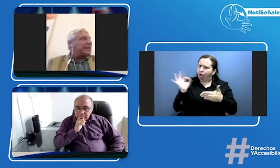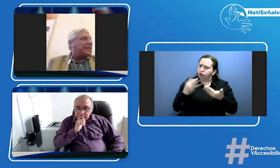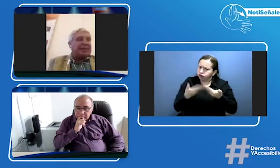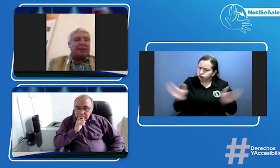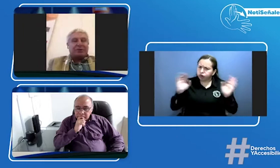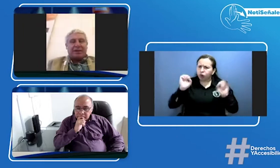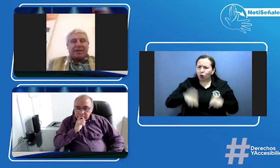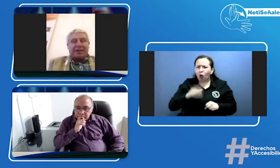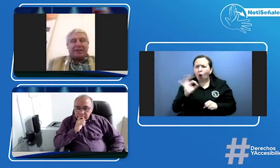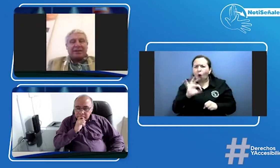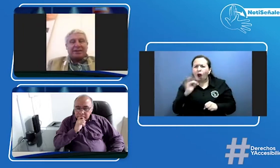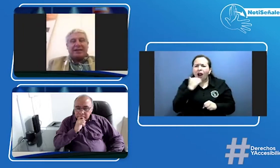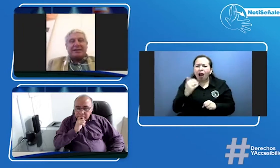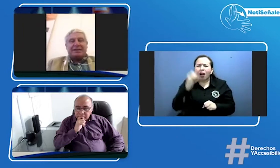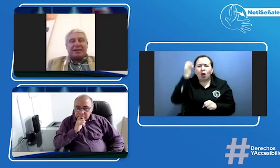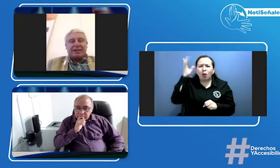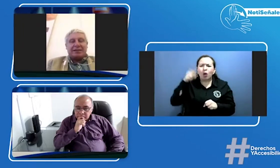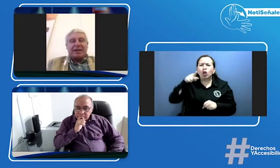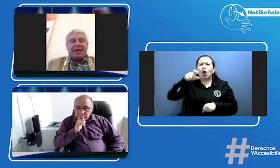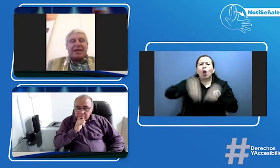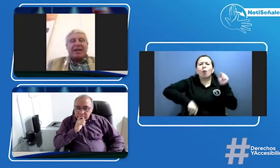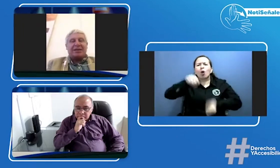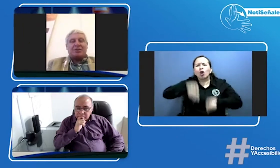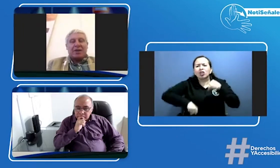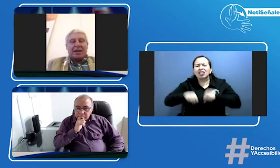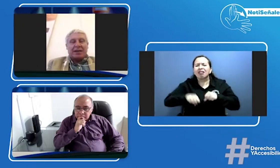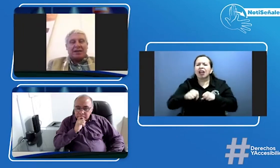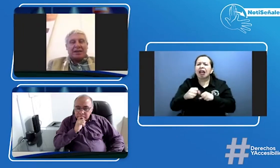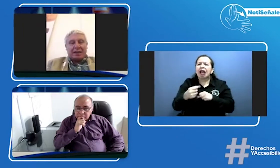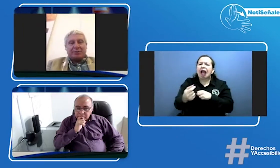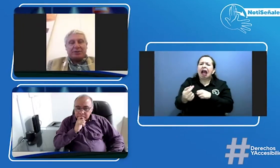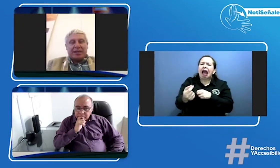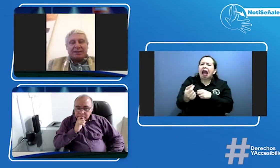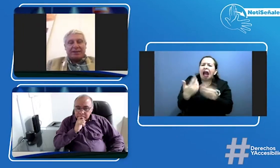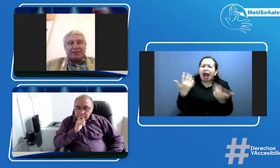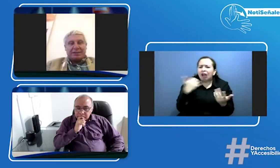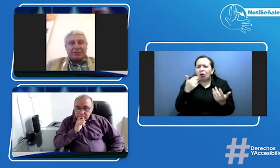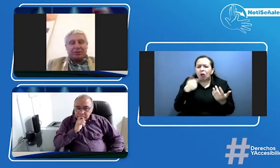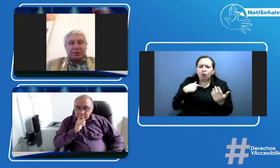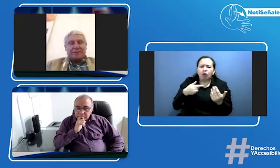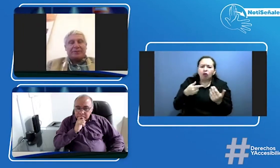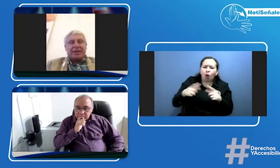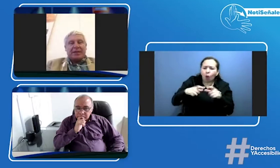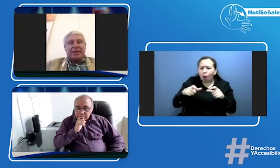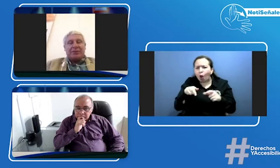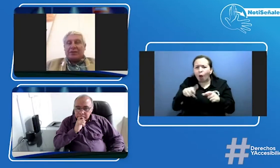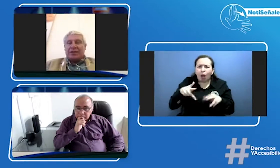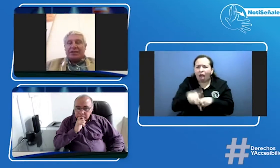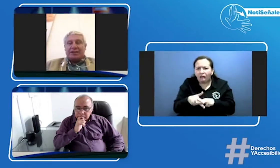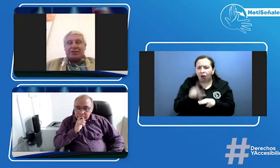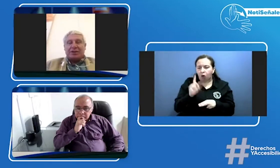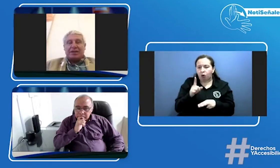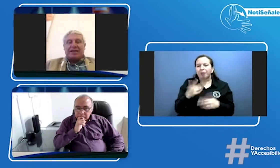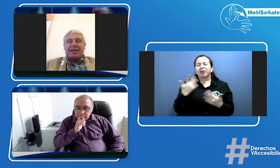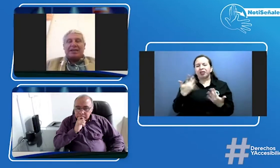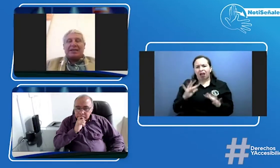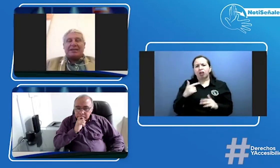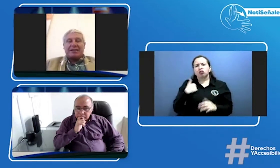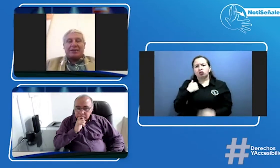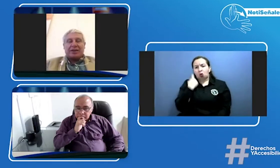ahí la posibilidad de que se les vaya a troncar la posibilidad de tener licencia de conducción fue un ejercicio que yo le dije a él que era necesario que